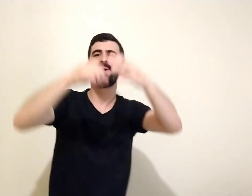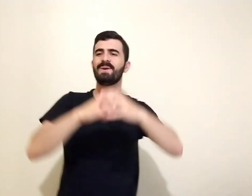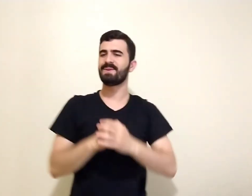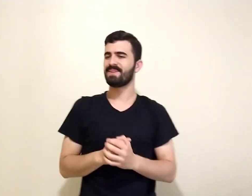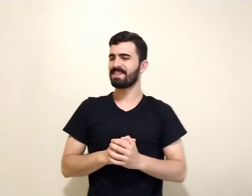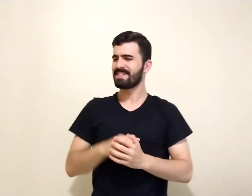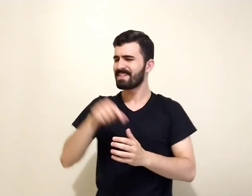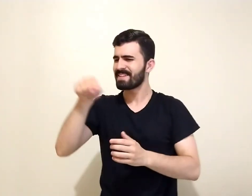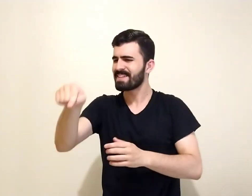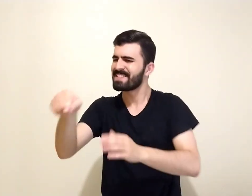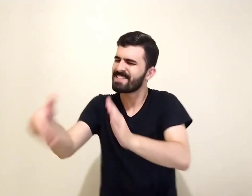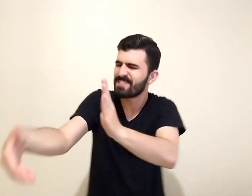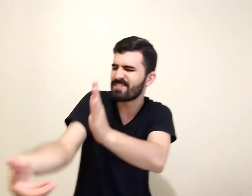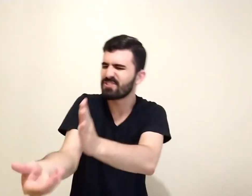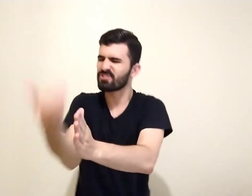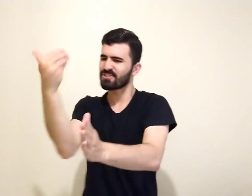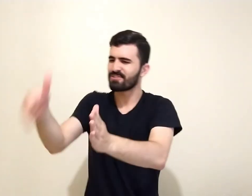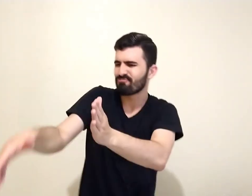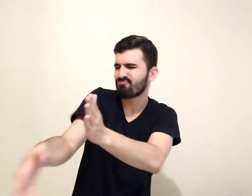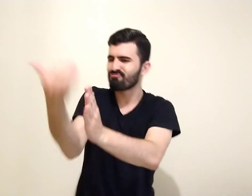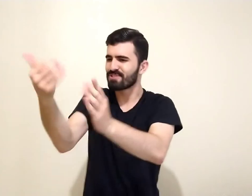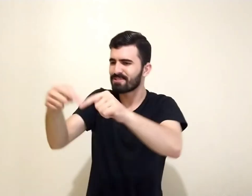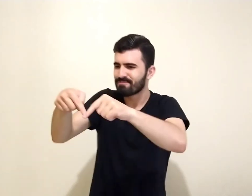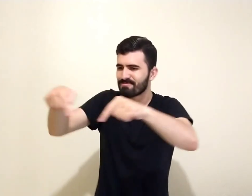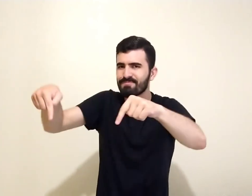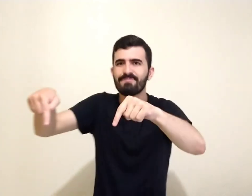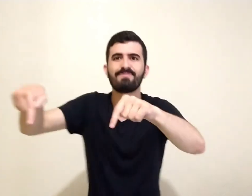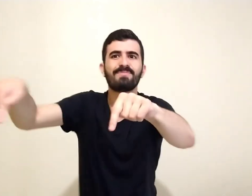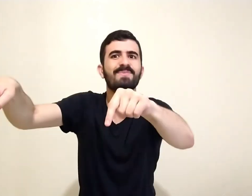construiu um lagar.